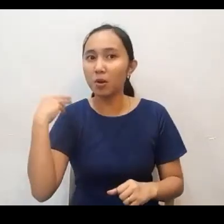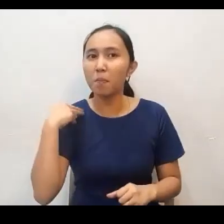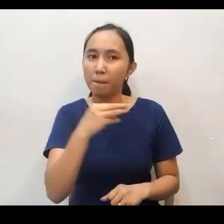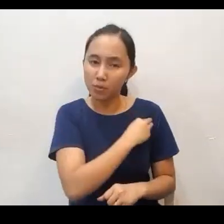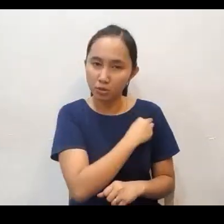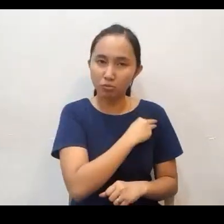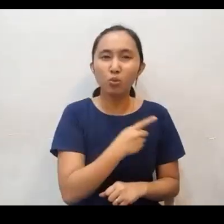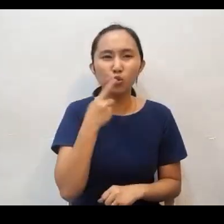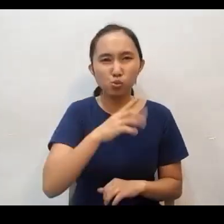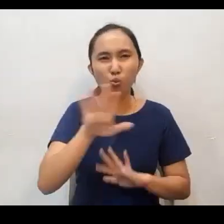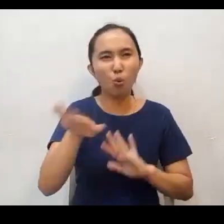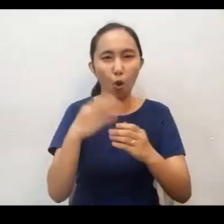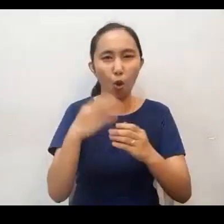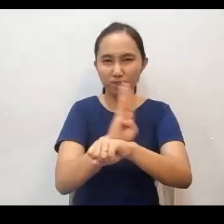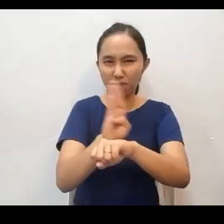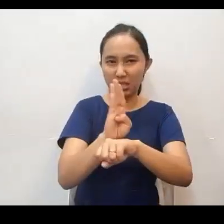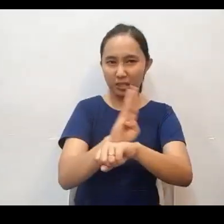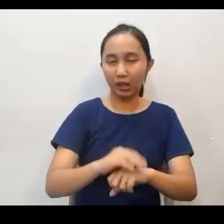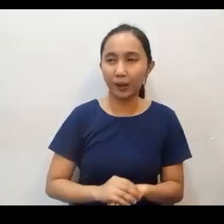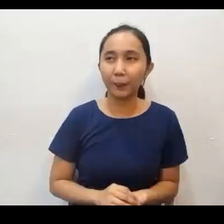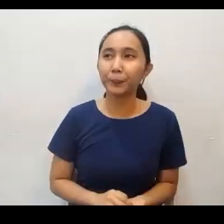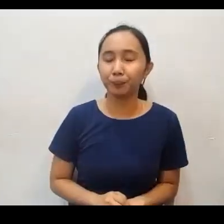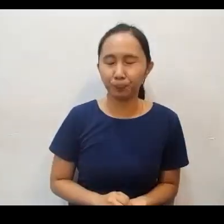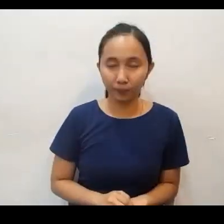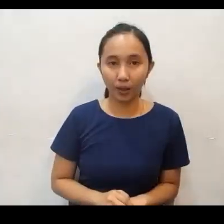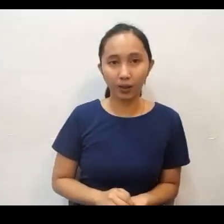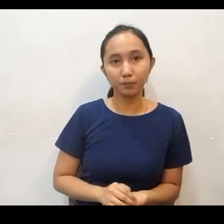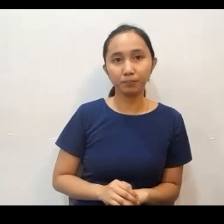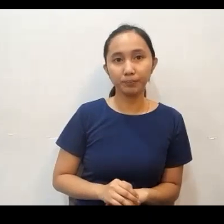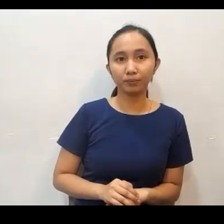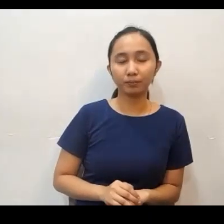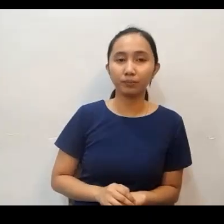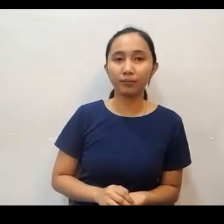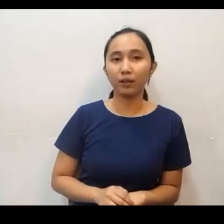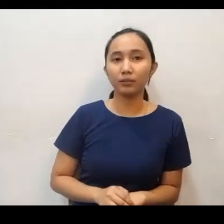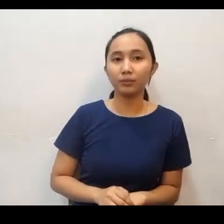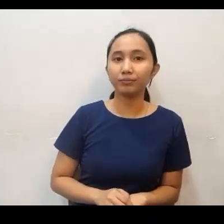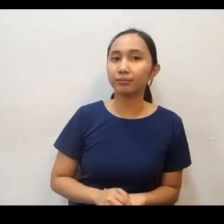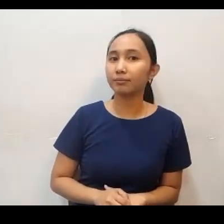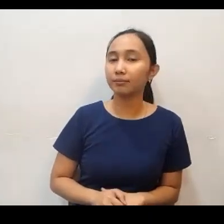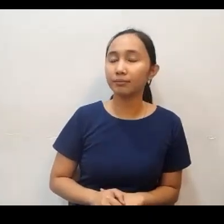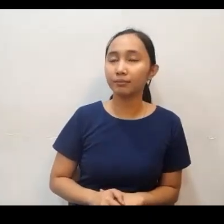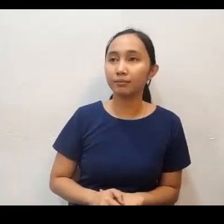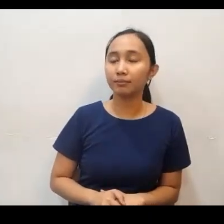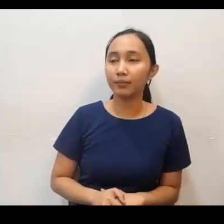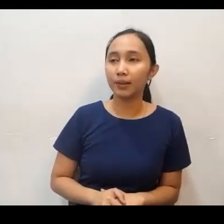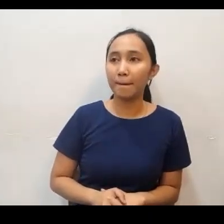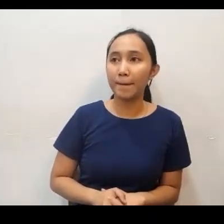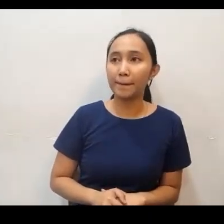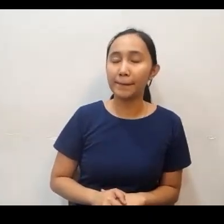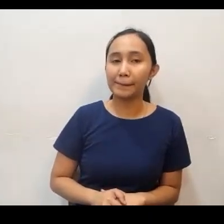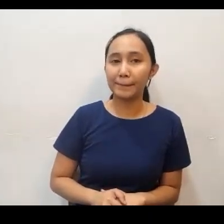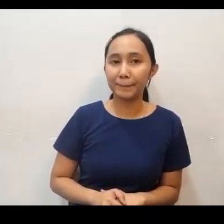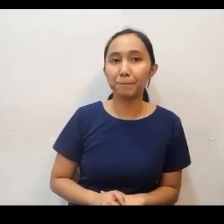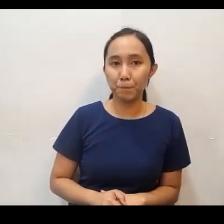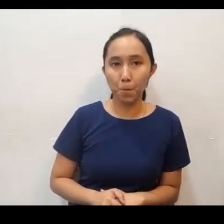Kaya magmula sa umaga hanggang sa kinagabihan, siya po ay nagtatrabaho, na nagtatrabaho at yung ibang mga membro niya ay